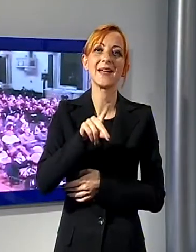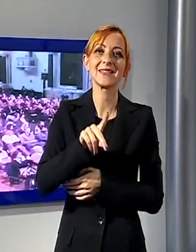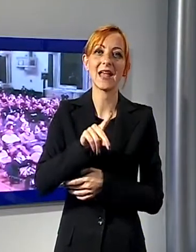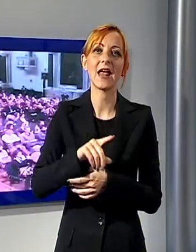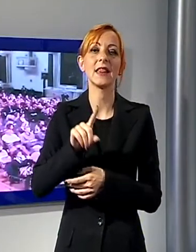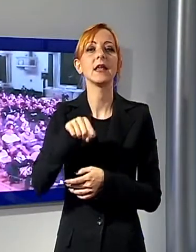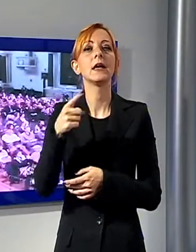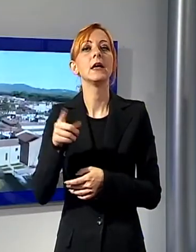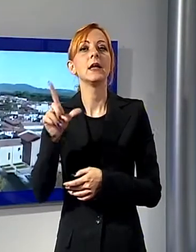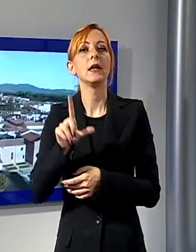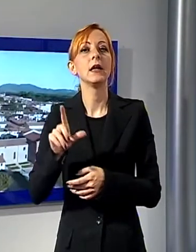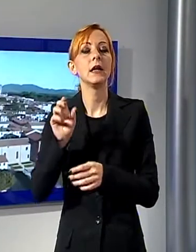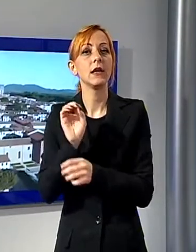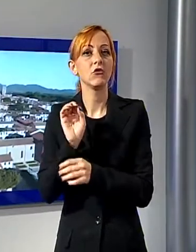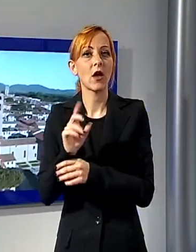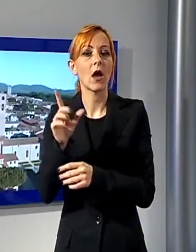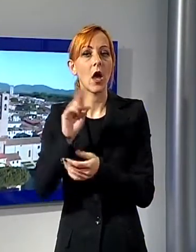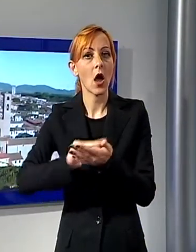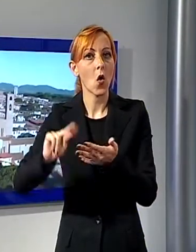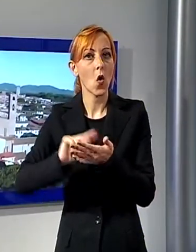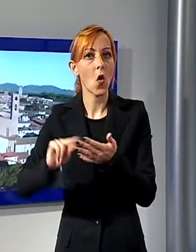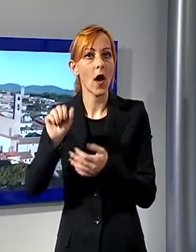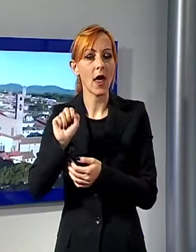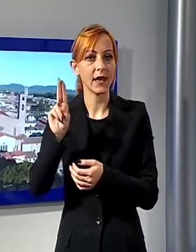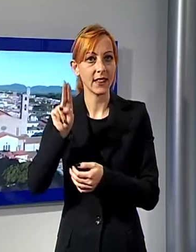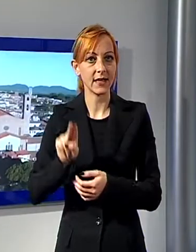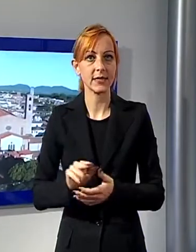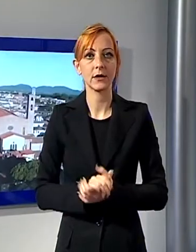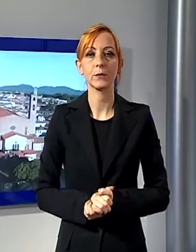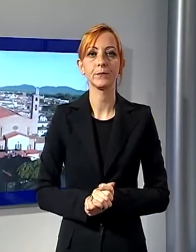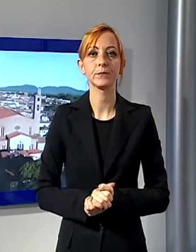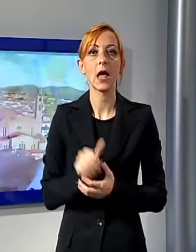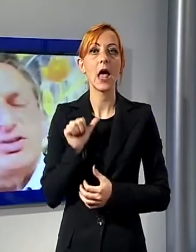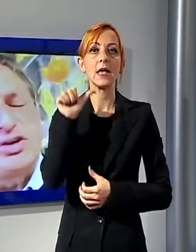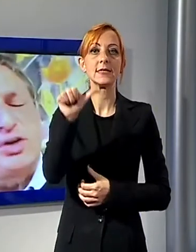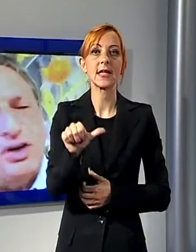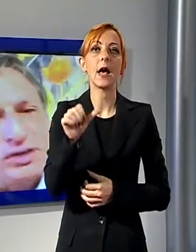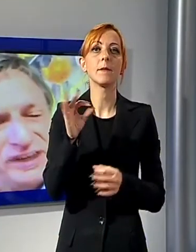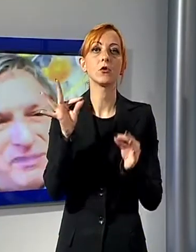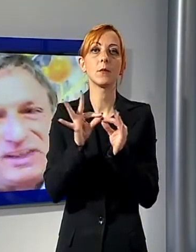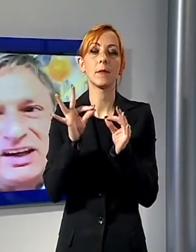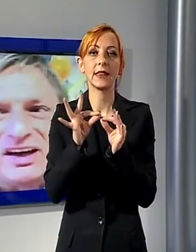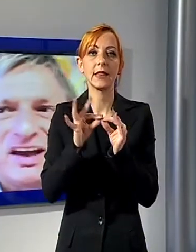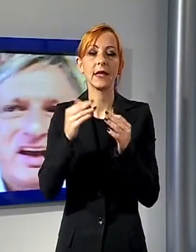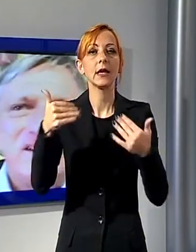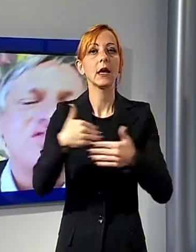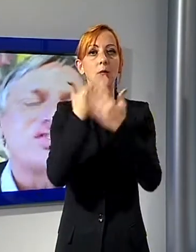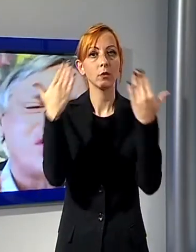legalità in programma sabato mattina in San Francesco, al quale sarà presente tra gli altri Don Luigi Ciotti. Sempre sabato dovrebbe